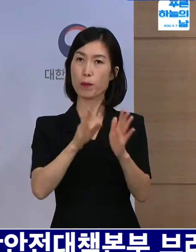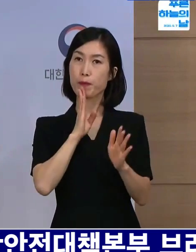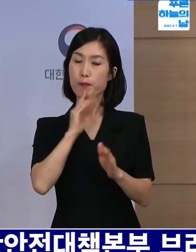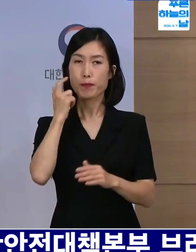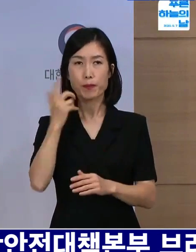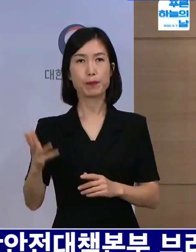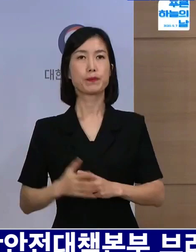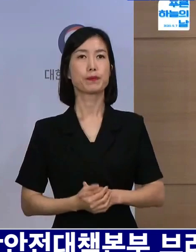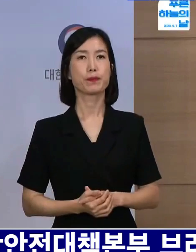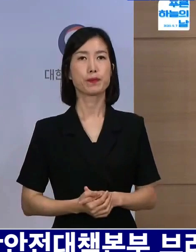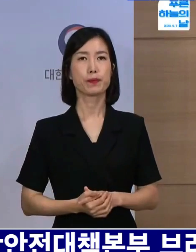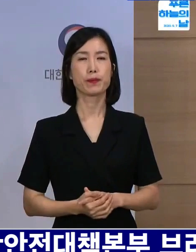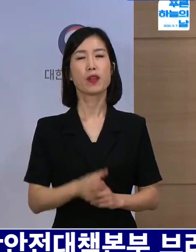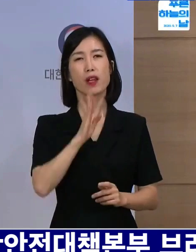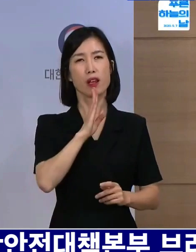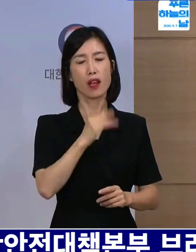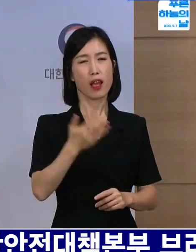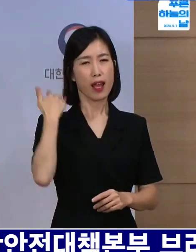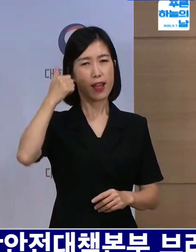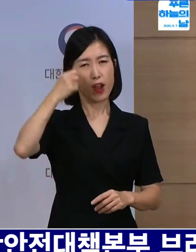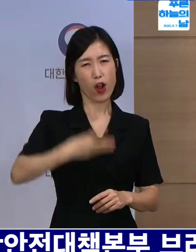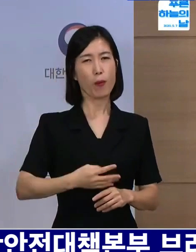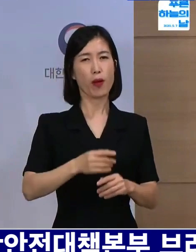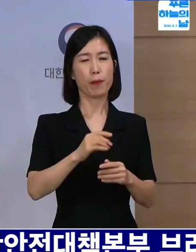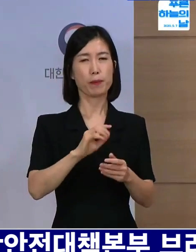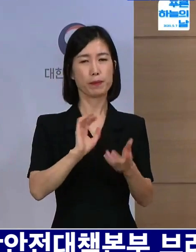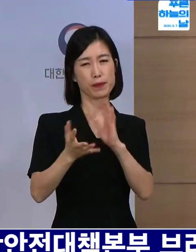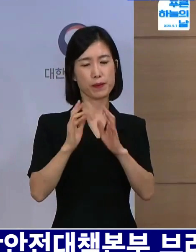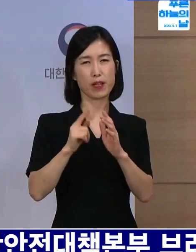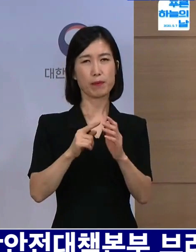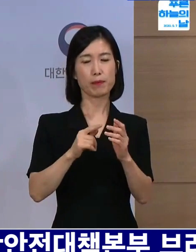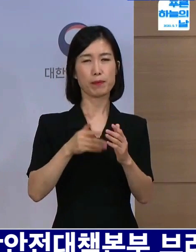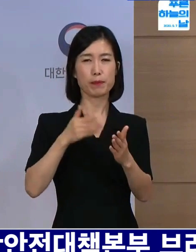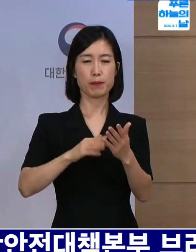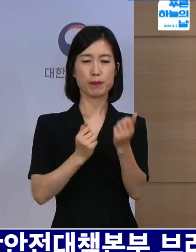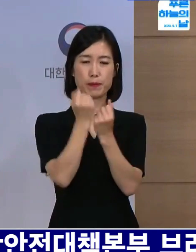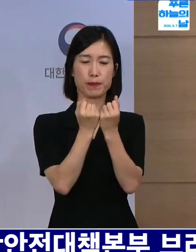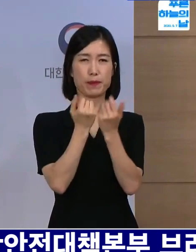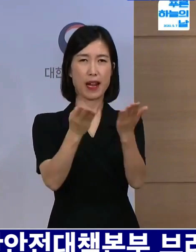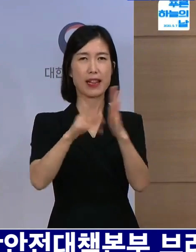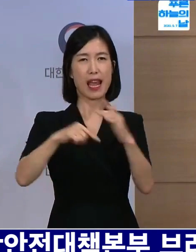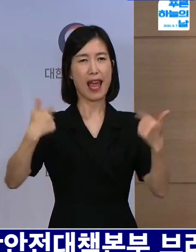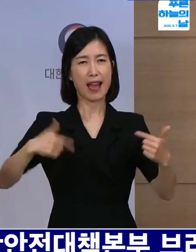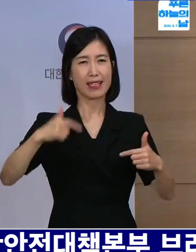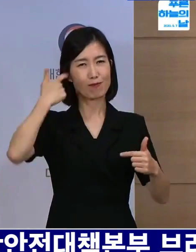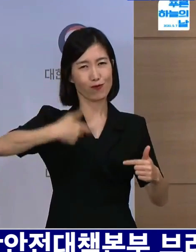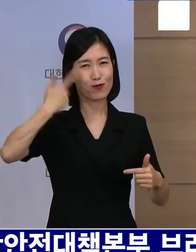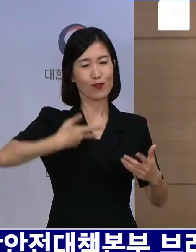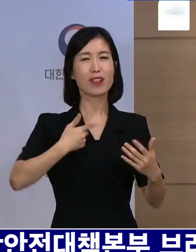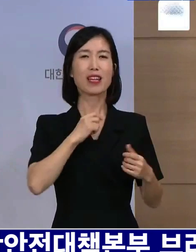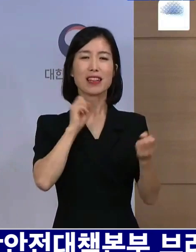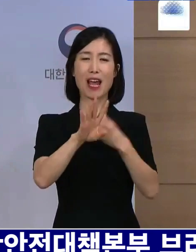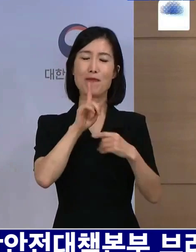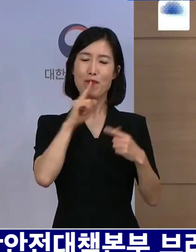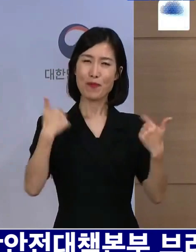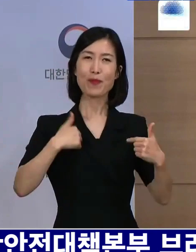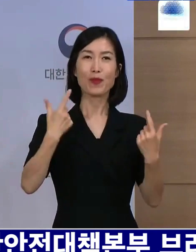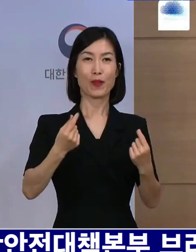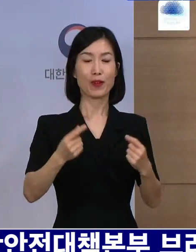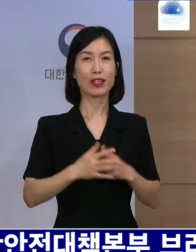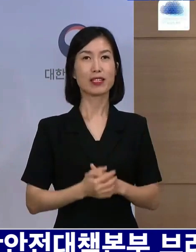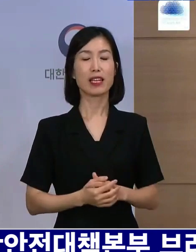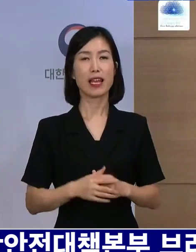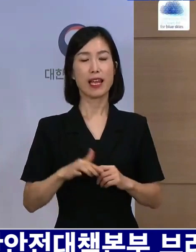여러 번의 브리핑에서 이 질의는 나왔었고 그때마다 동일하게 답변을 드린 바 있습니다. 현재